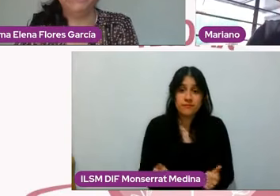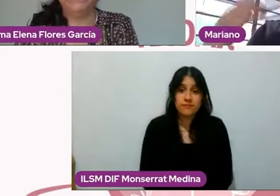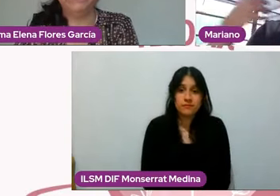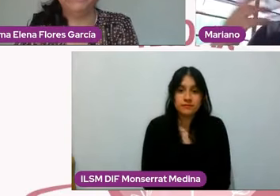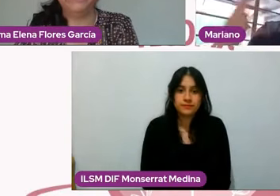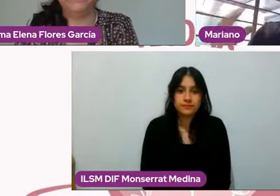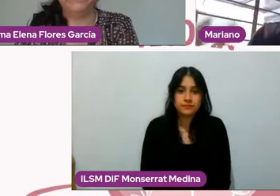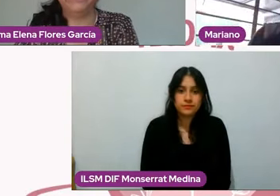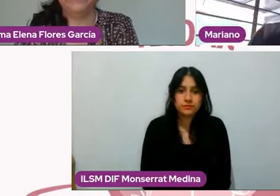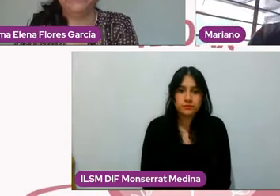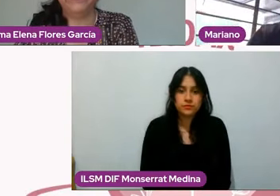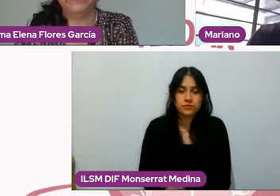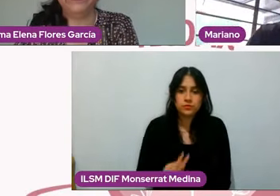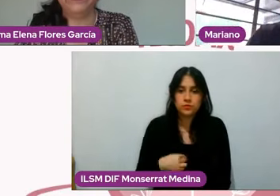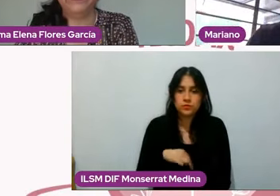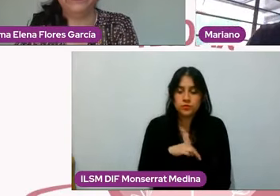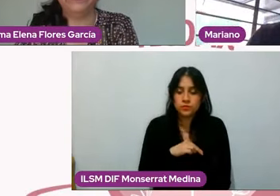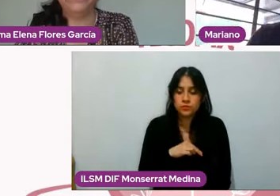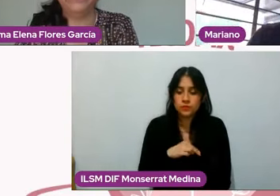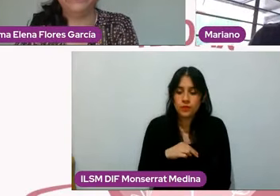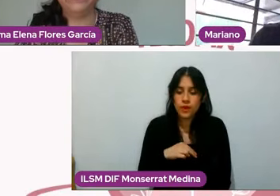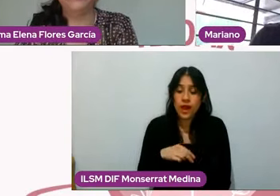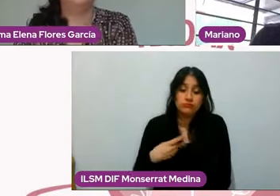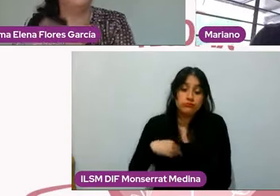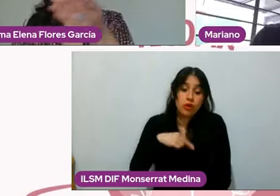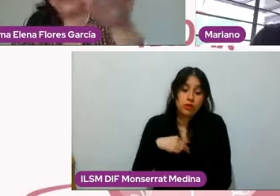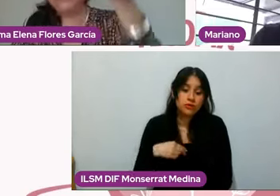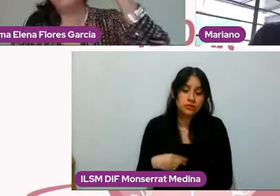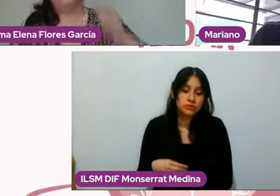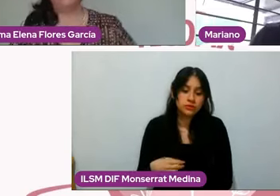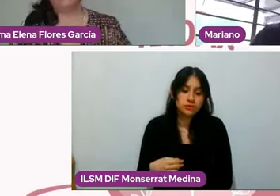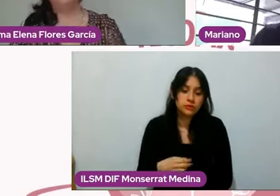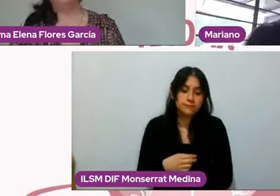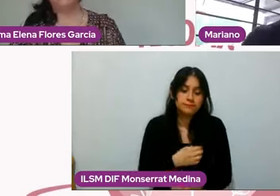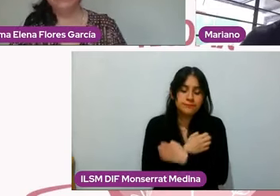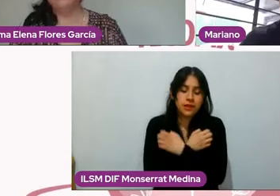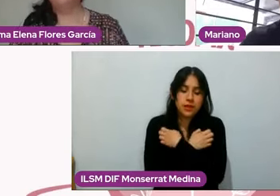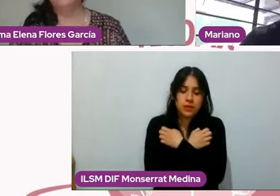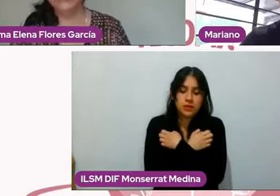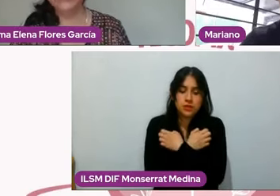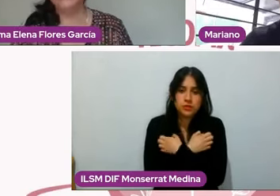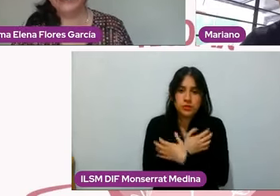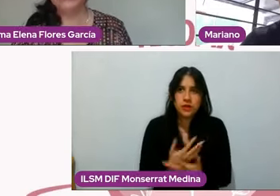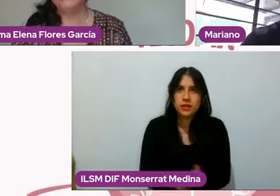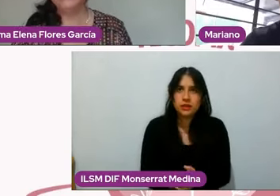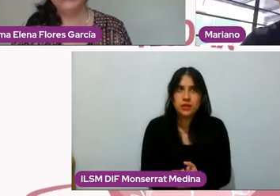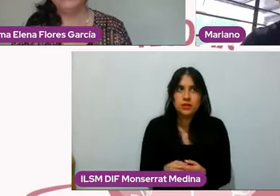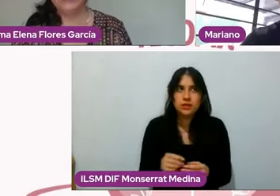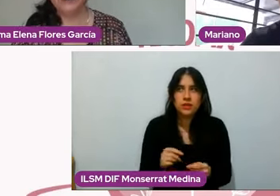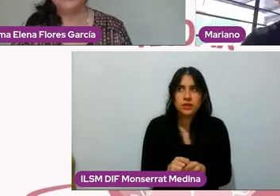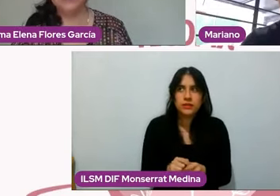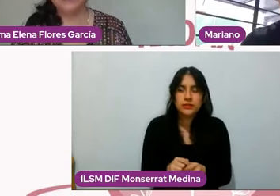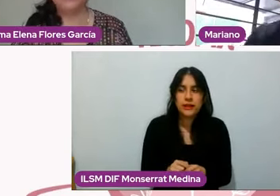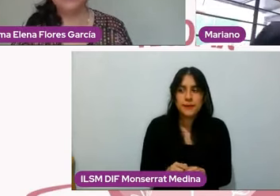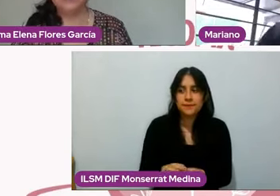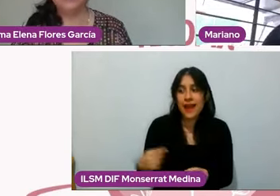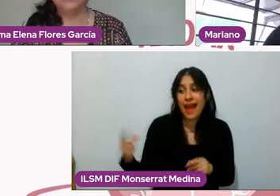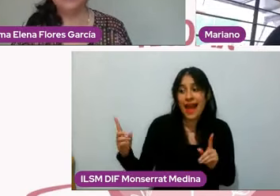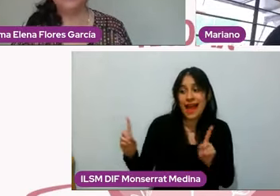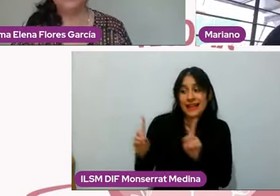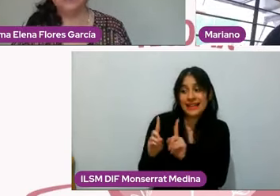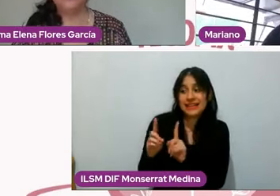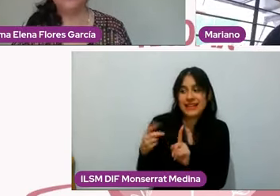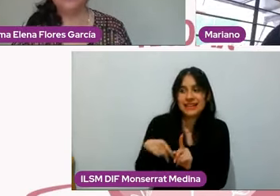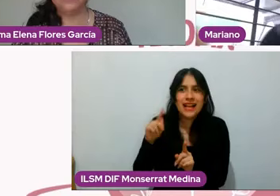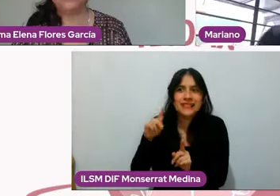estamos educados para creer que las parejas se forman porque como nos gustan las mismas películas y más o menos tenemos